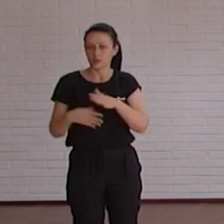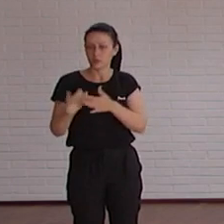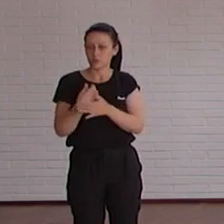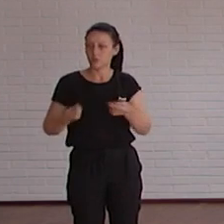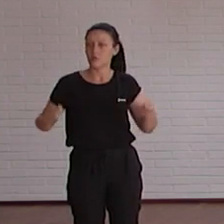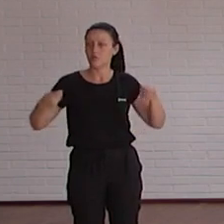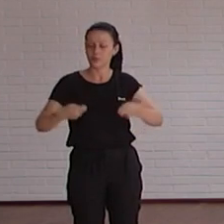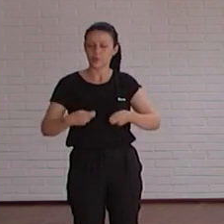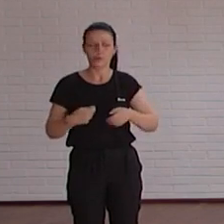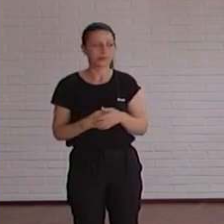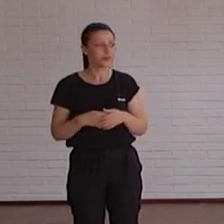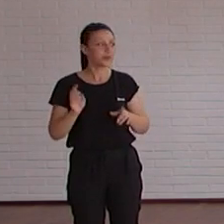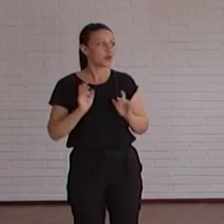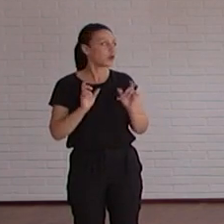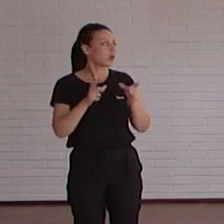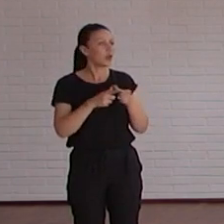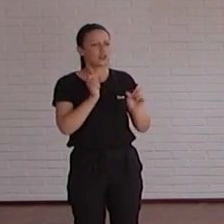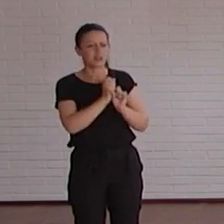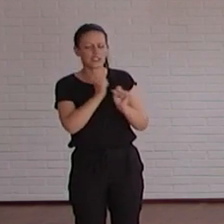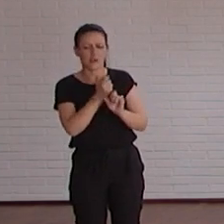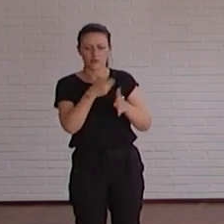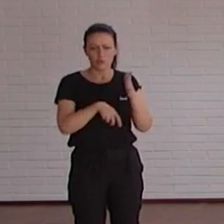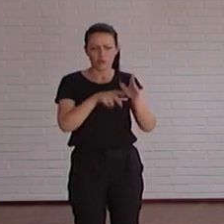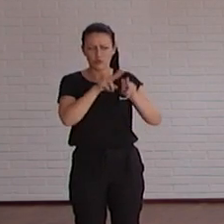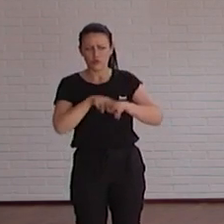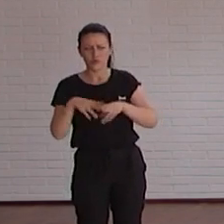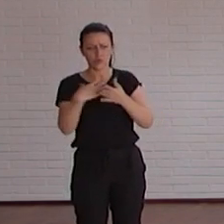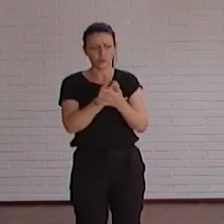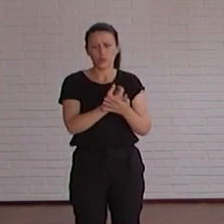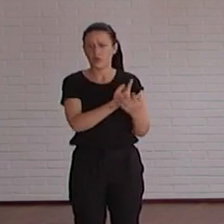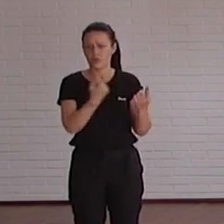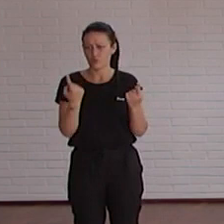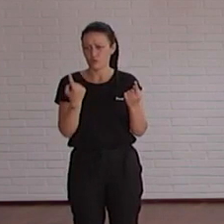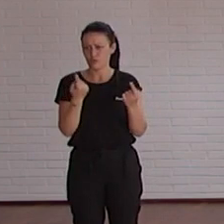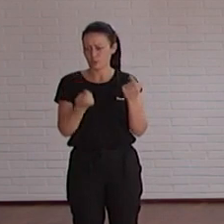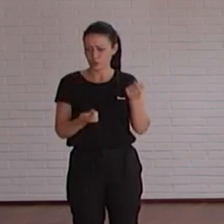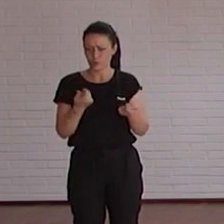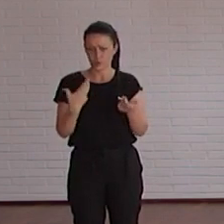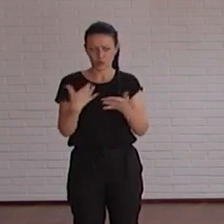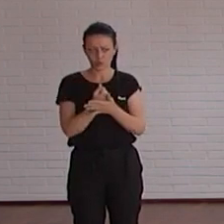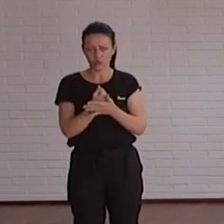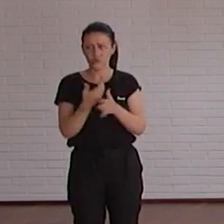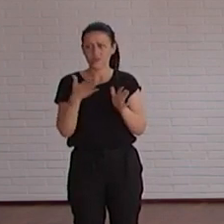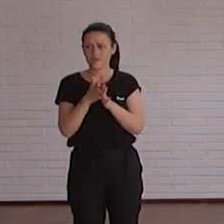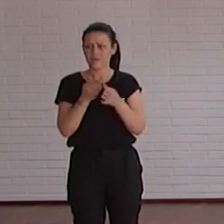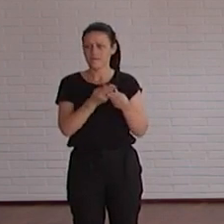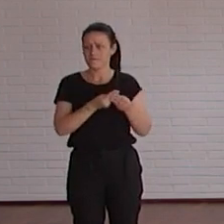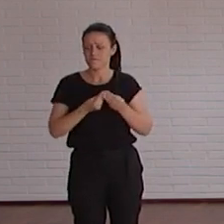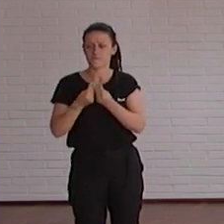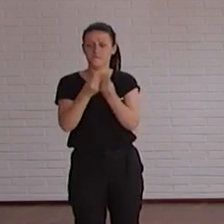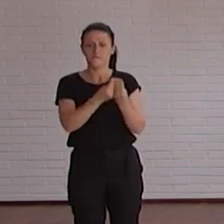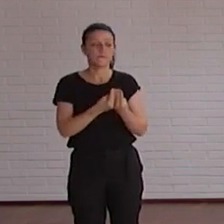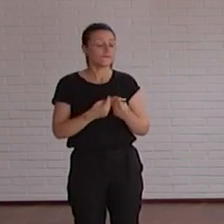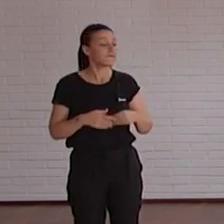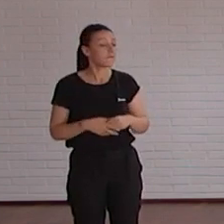no que estén en una unidad y que se peguen ellos el curro de estar revisando todo no cada uno un poquito hacemos al final mucho y también